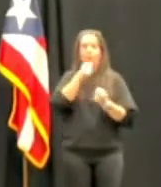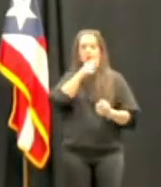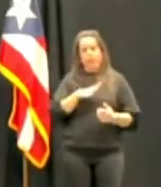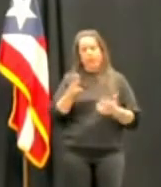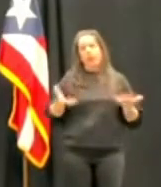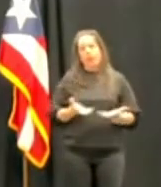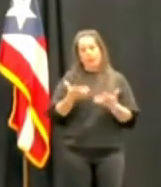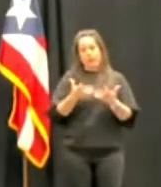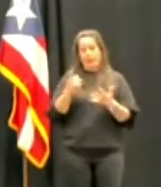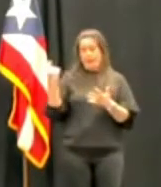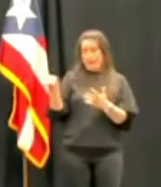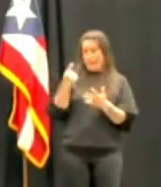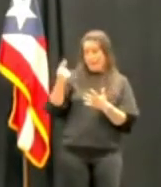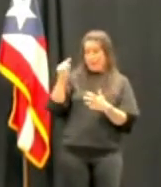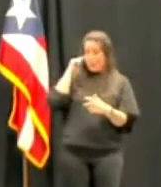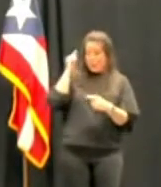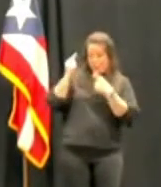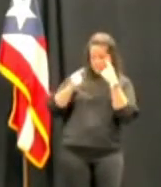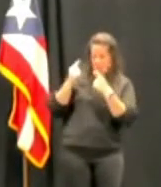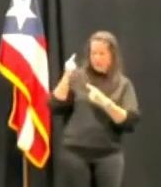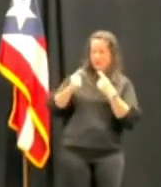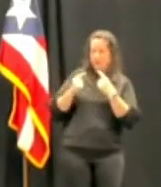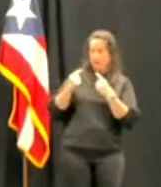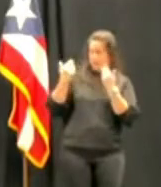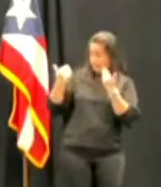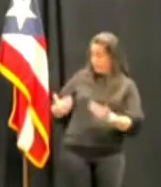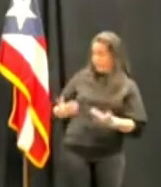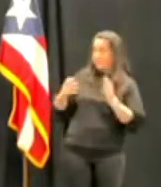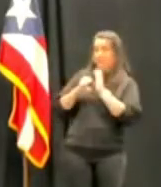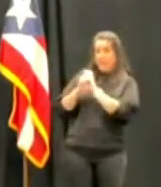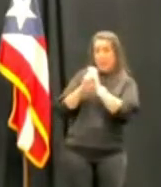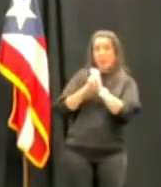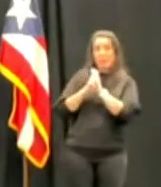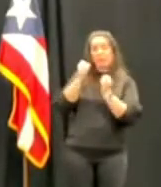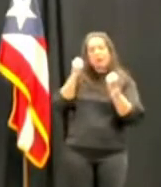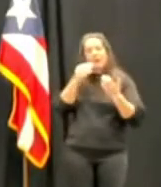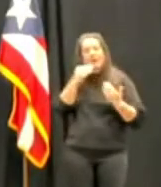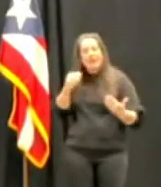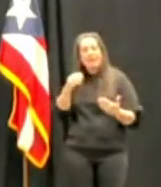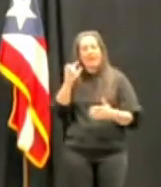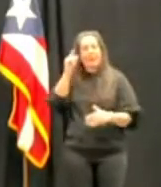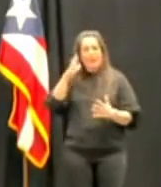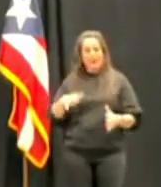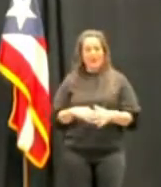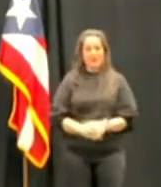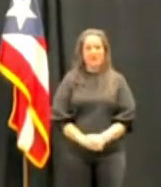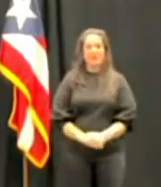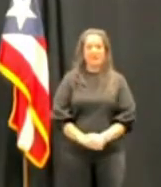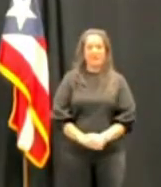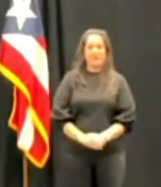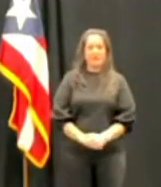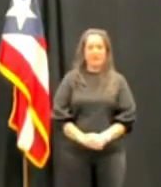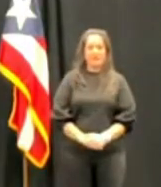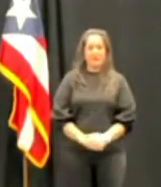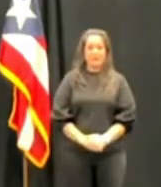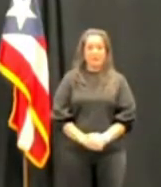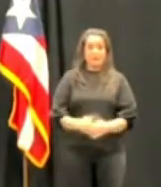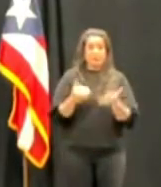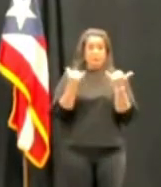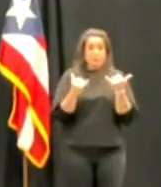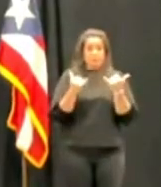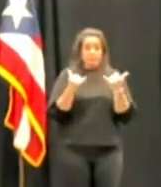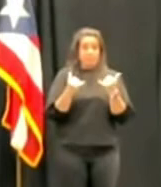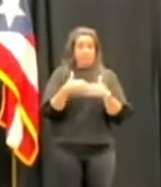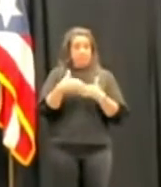y que usted siempre lo tuvo presente y aquí tenemos el ejemplo. Así que muchísimas gracias gobernador. Bien, pues ahora